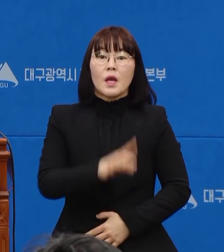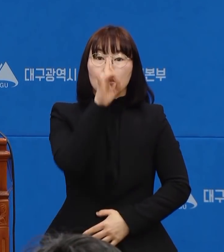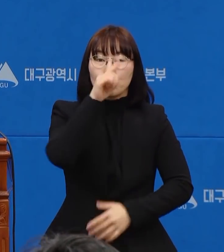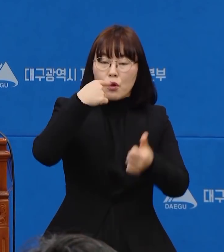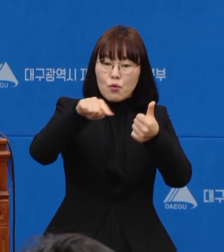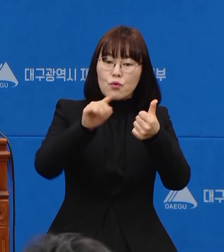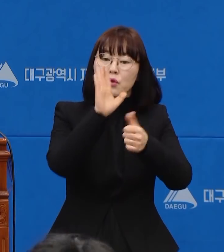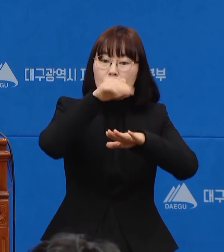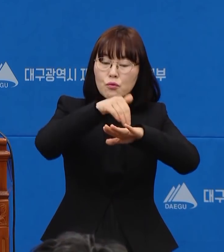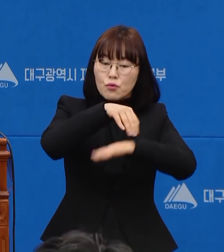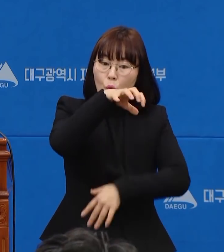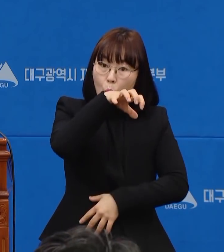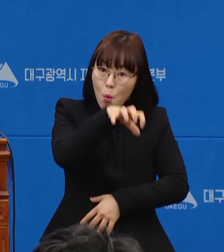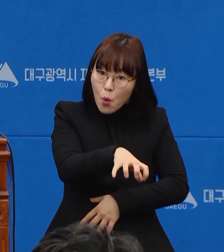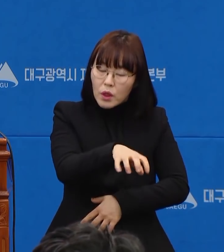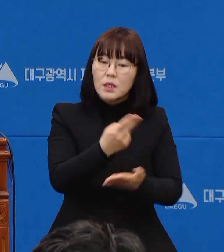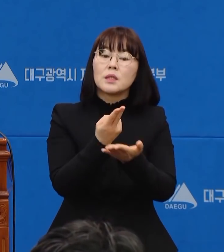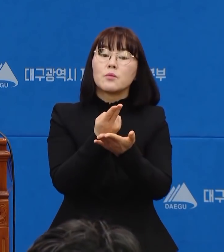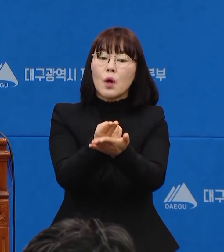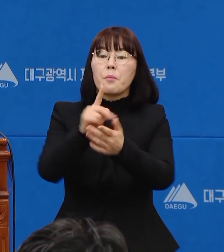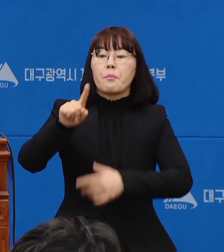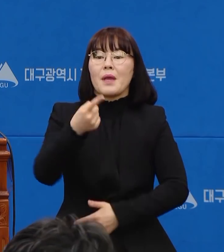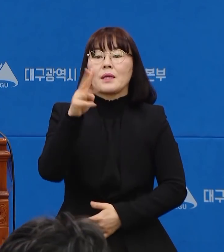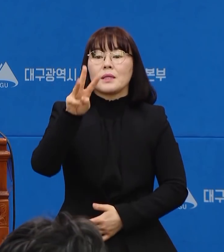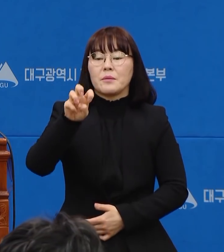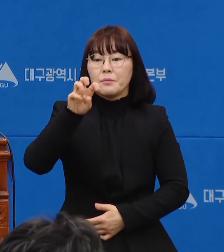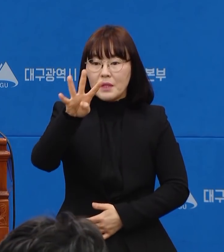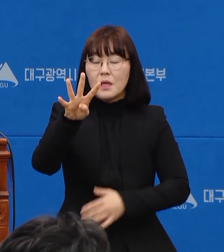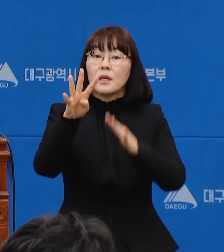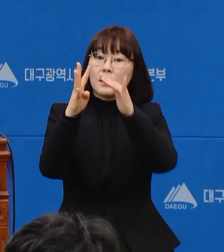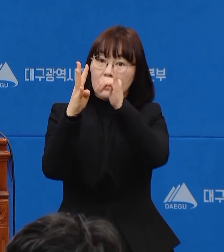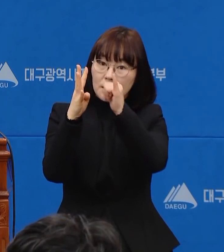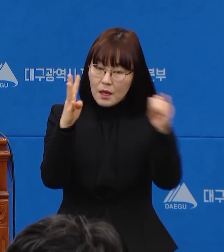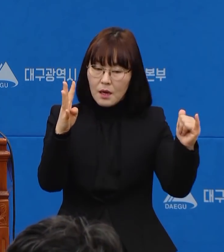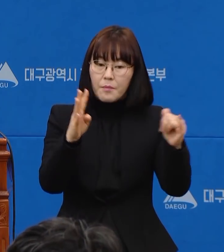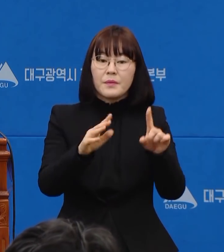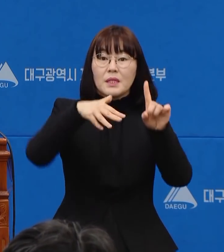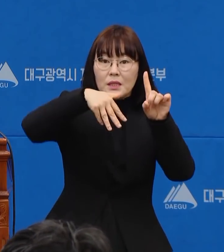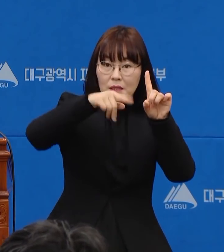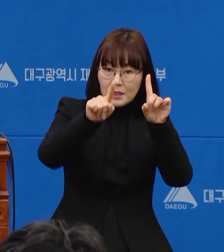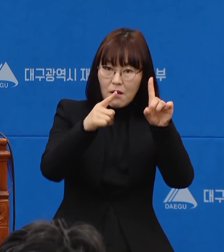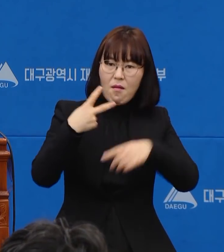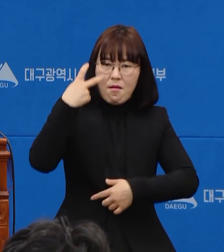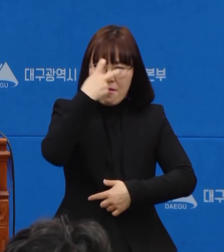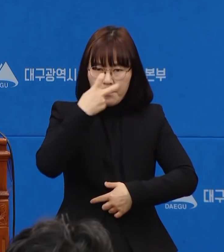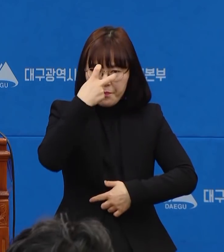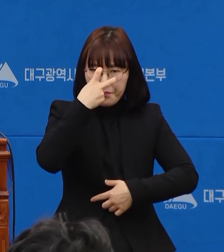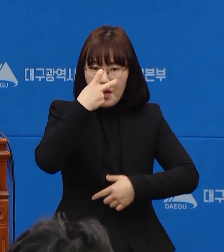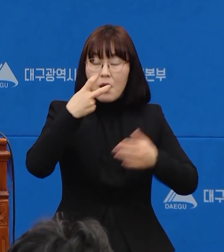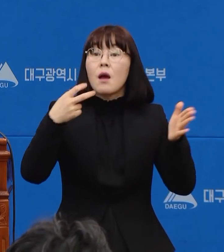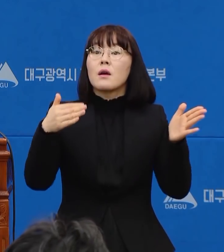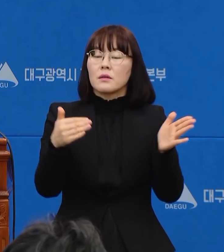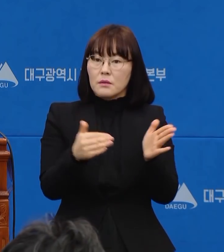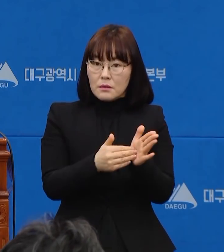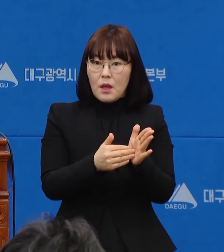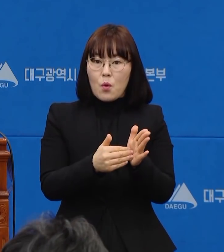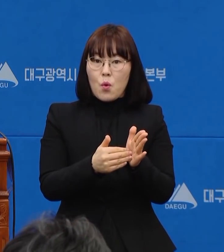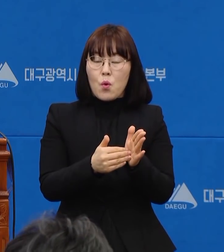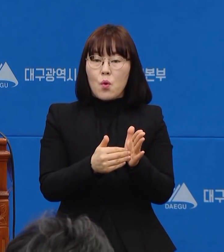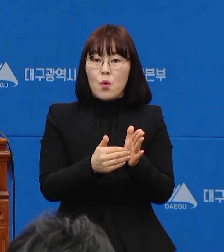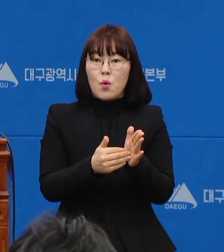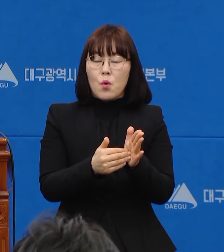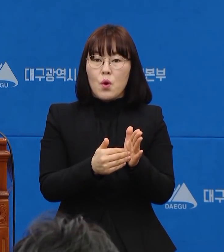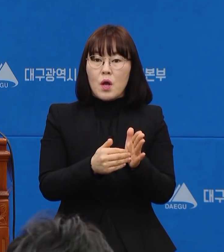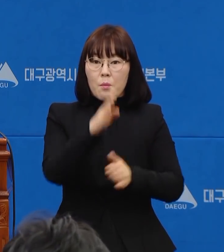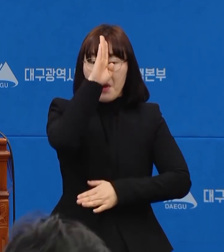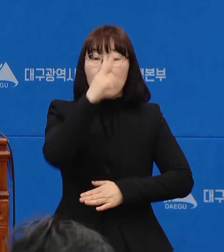중앙교육연수원 생활치료센터 입소자 134명에 대해 1차 검체 검사를 실시하였으며 이 중